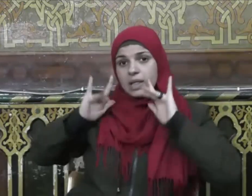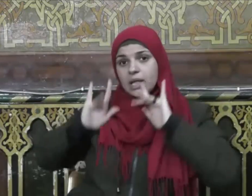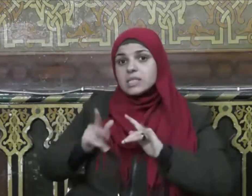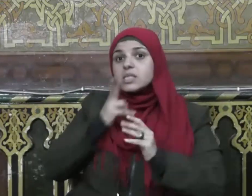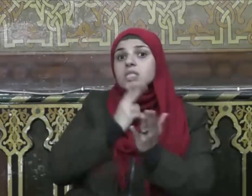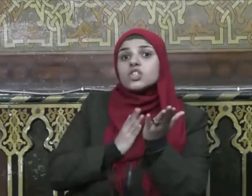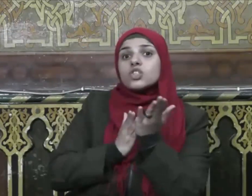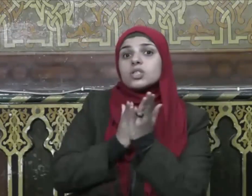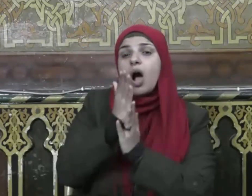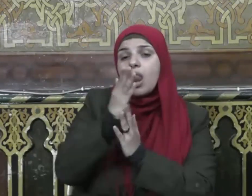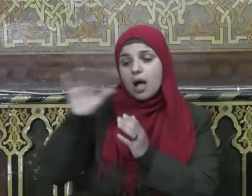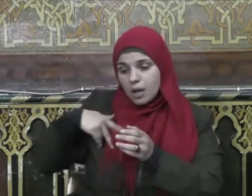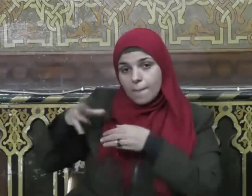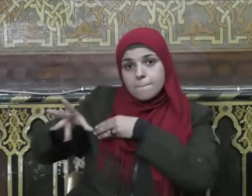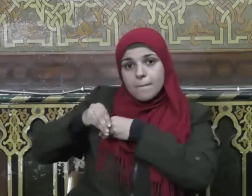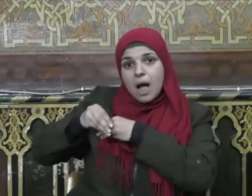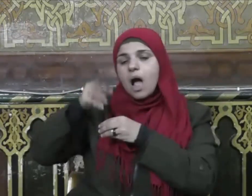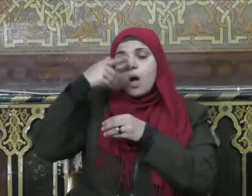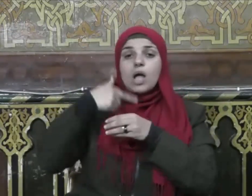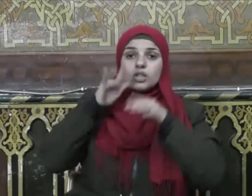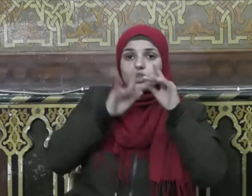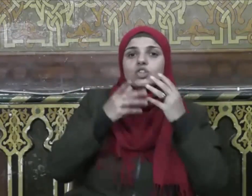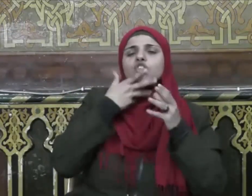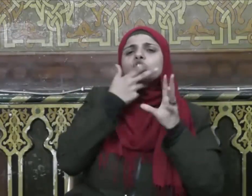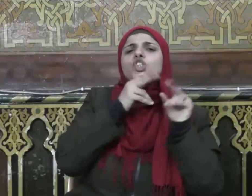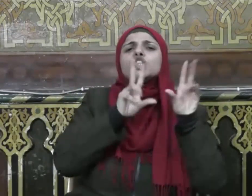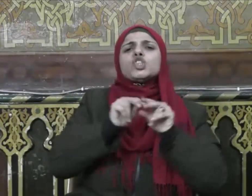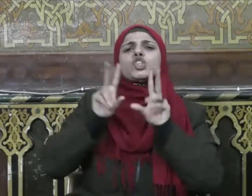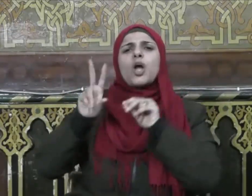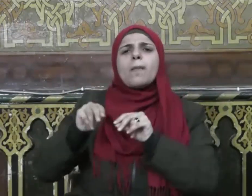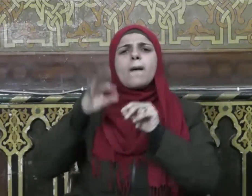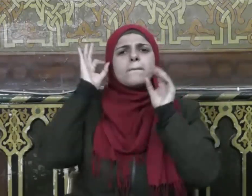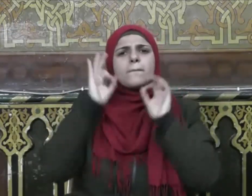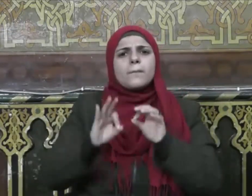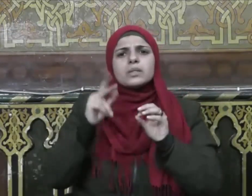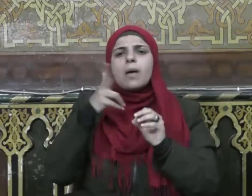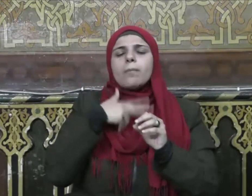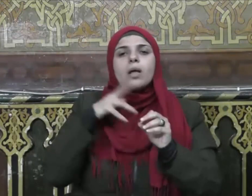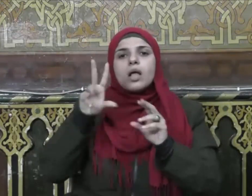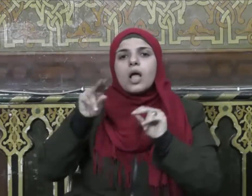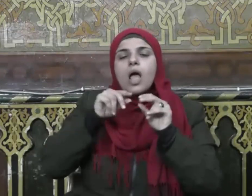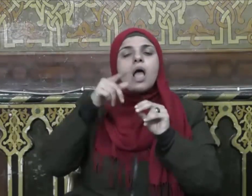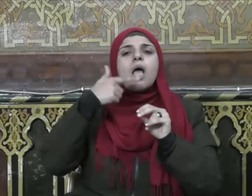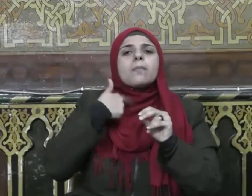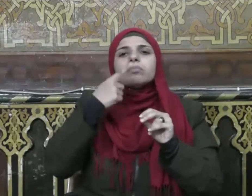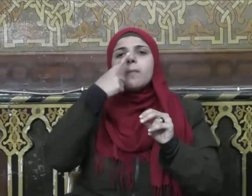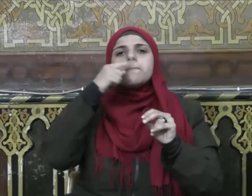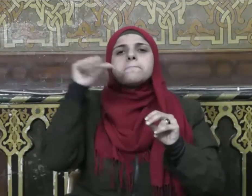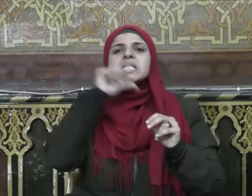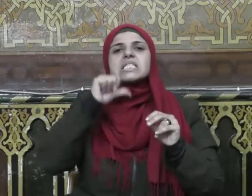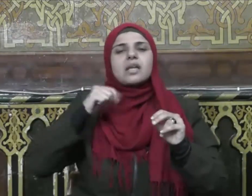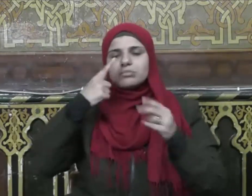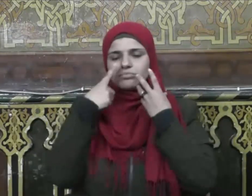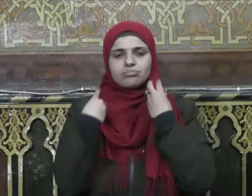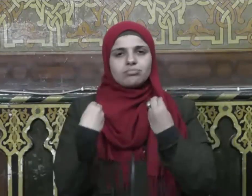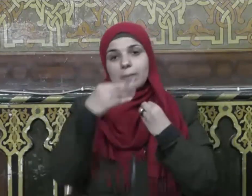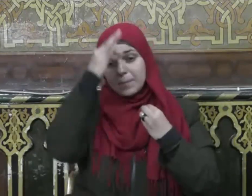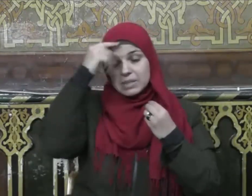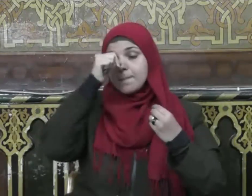والجليس السوء كحامل المسك ونافخ الكير فحامل المسك إما أن يحذيك